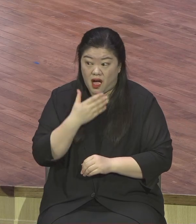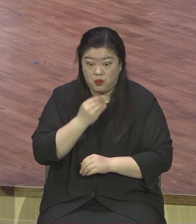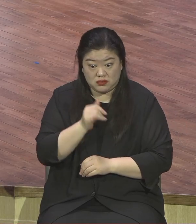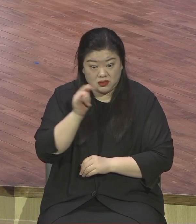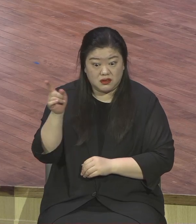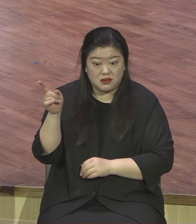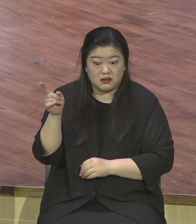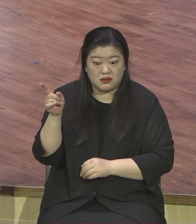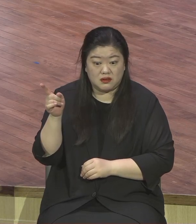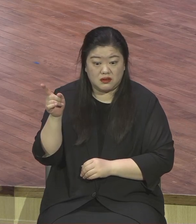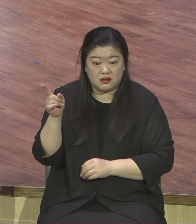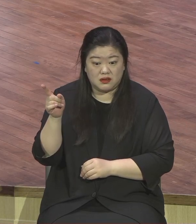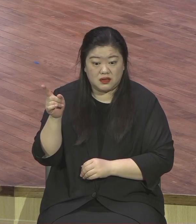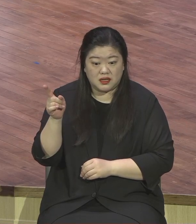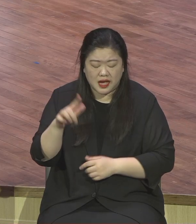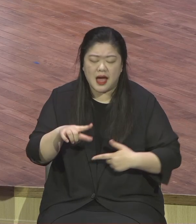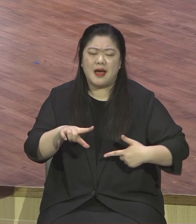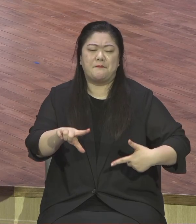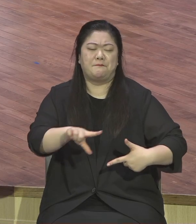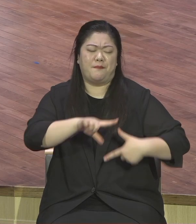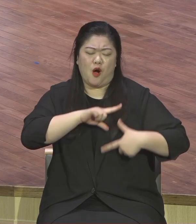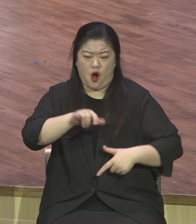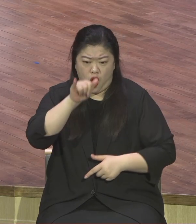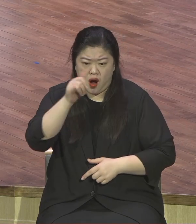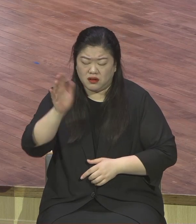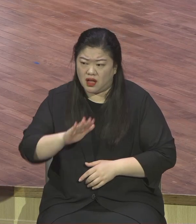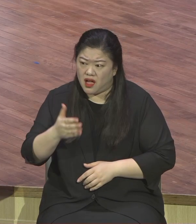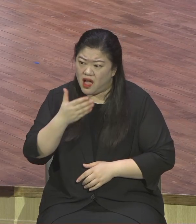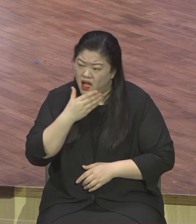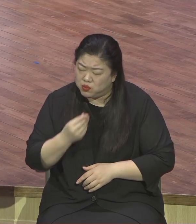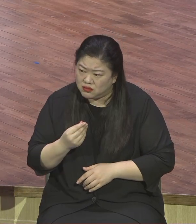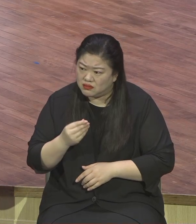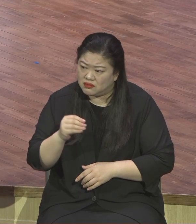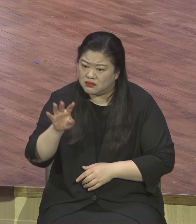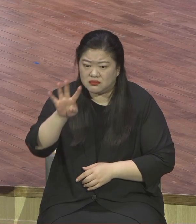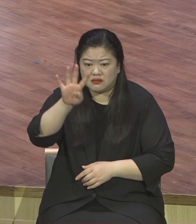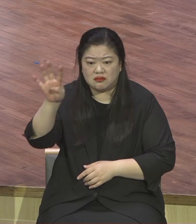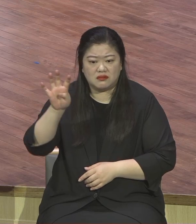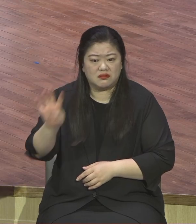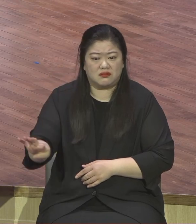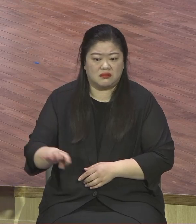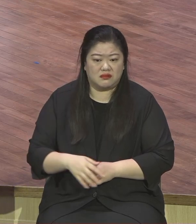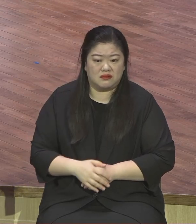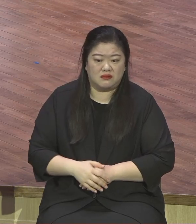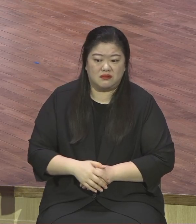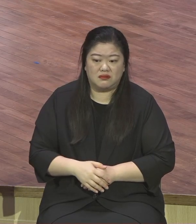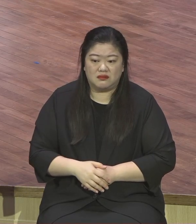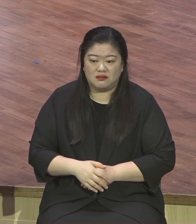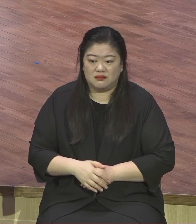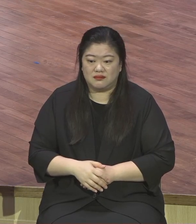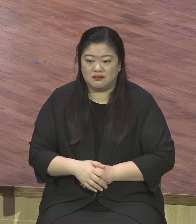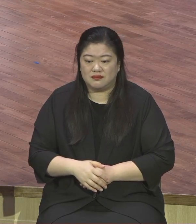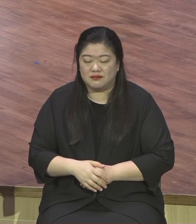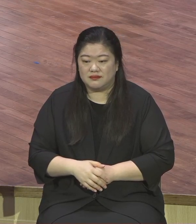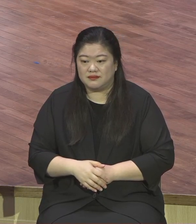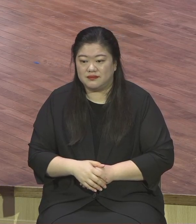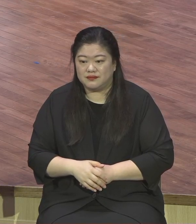유명하다는 사람들 보세요 행복 지구상이 없습니다 여러분 행복에